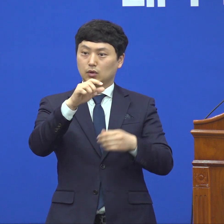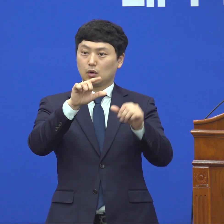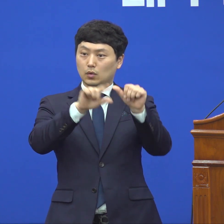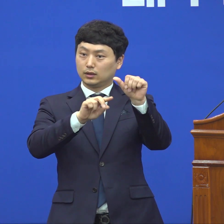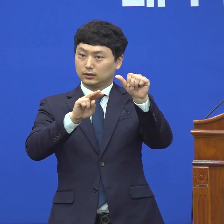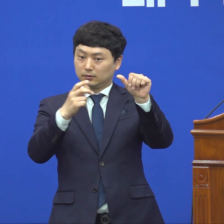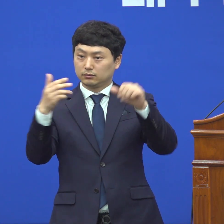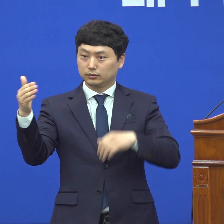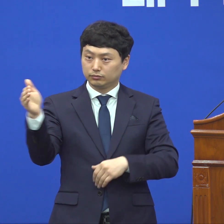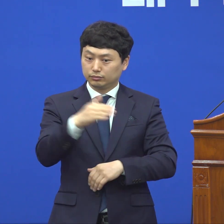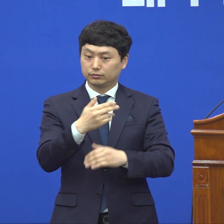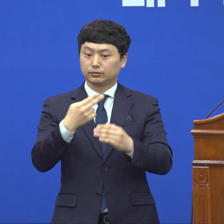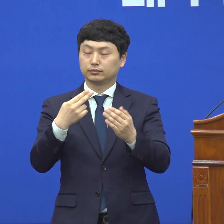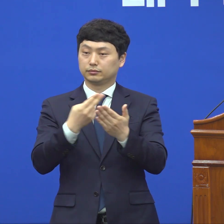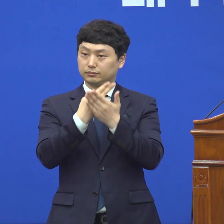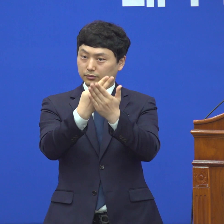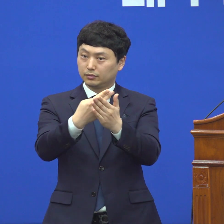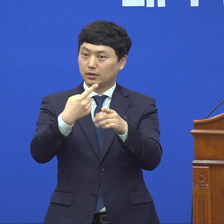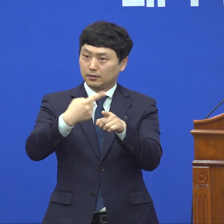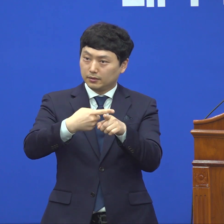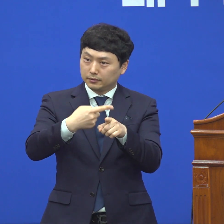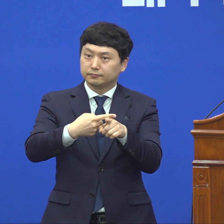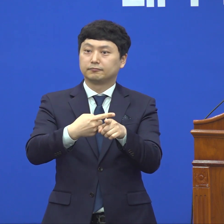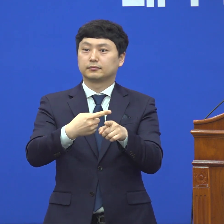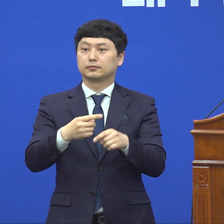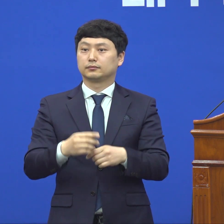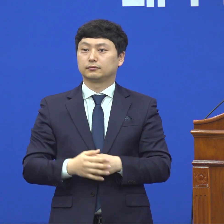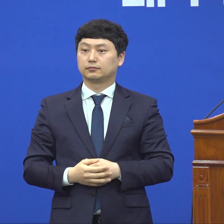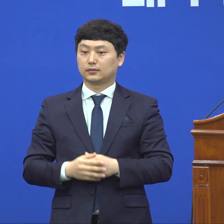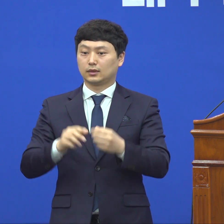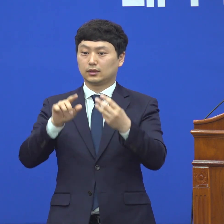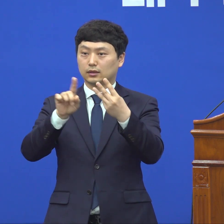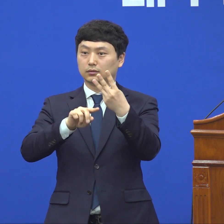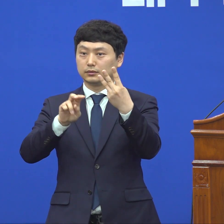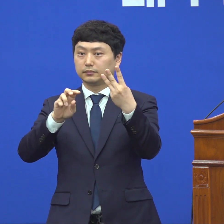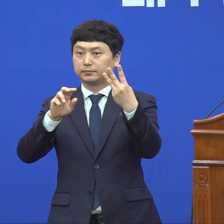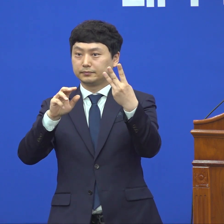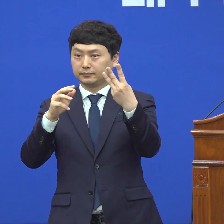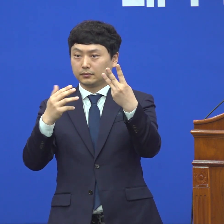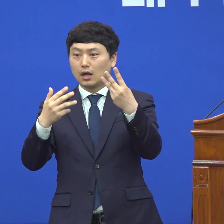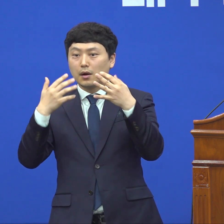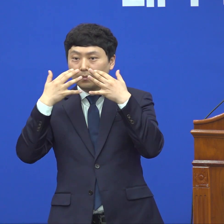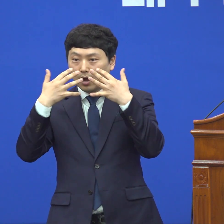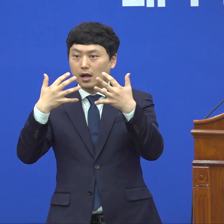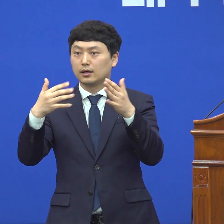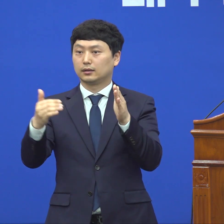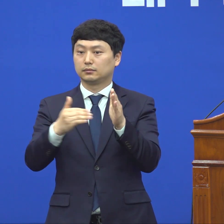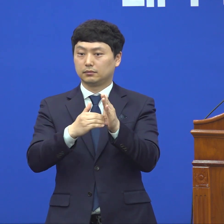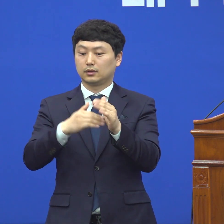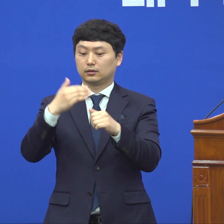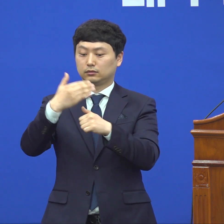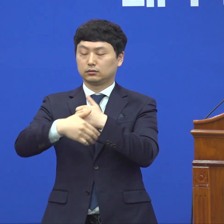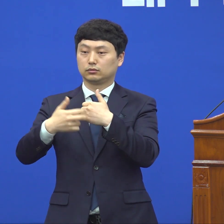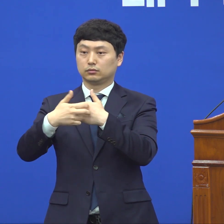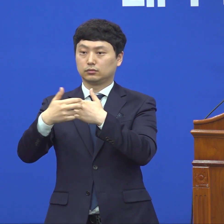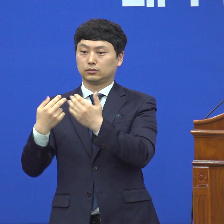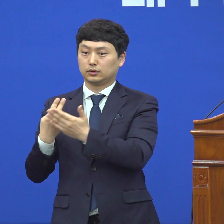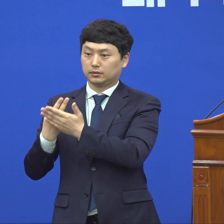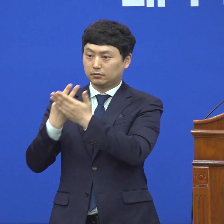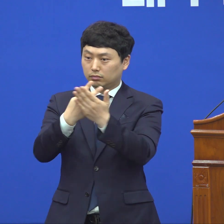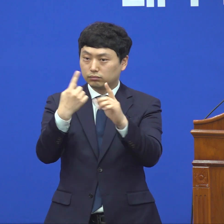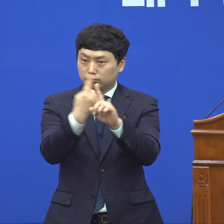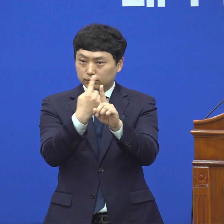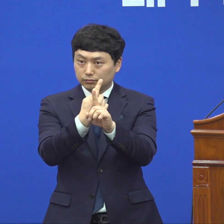코로나 정치고사는 3월 17일 날 해서 3월 18일 날 확진을 받으셨고 3월 19일 날 대부 의료원으로 전연나서